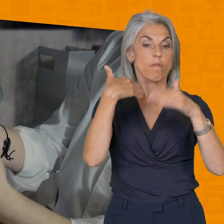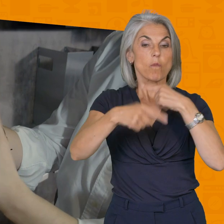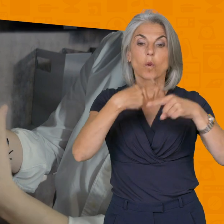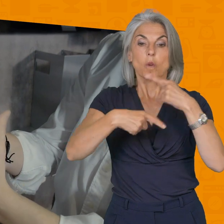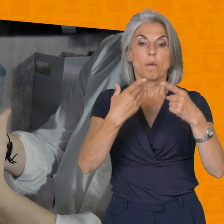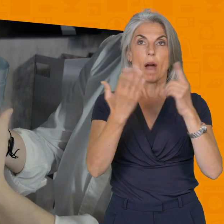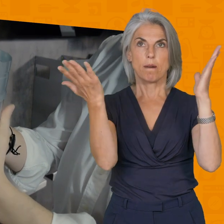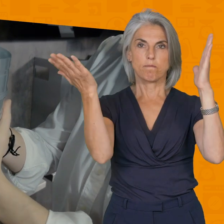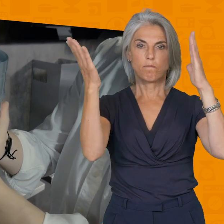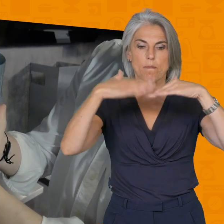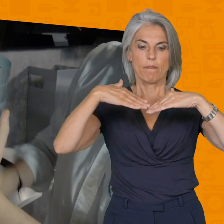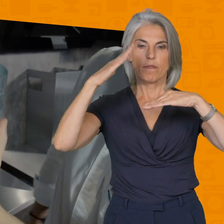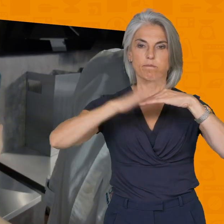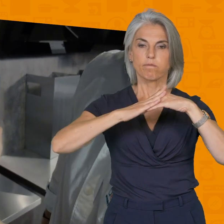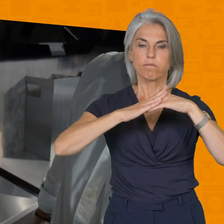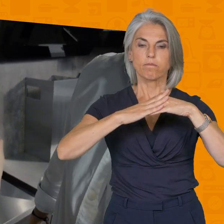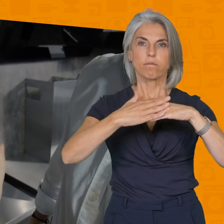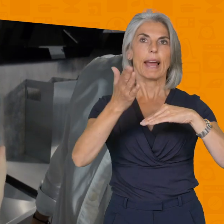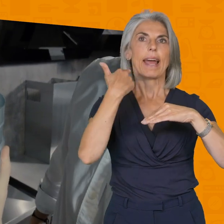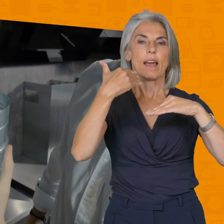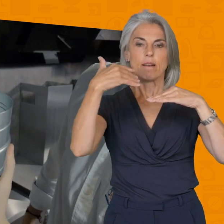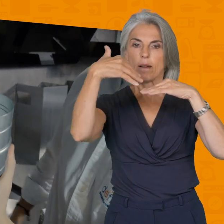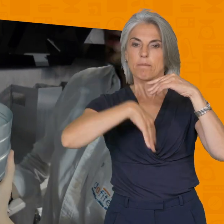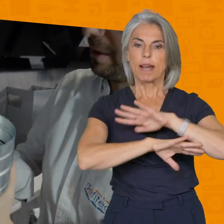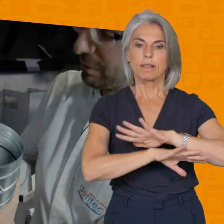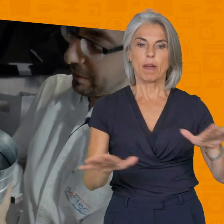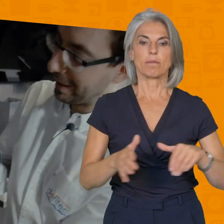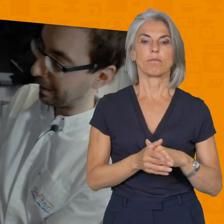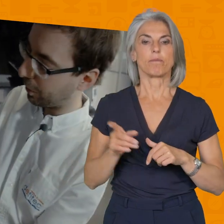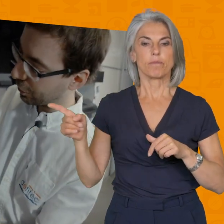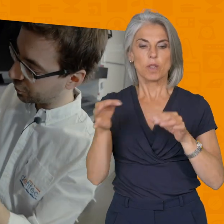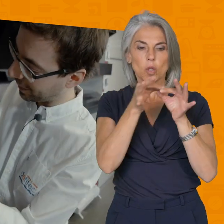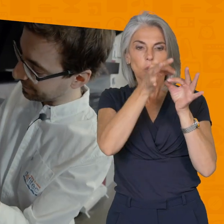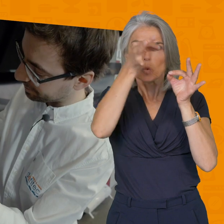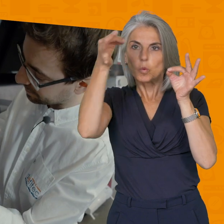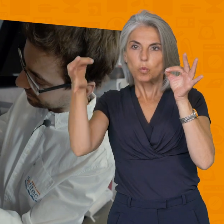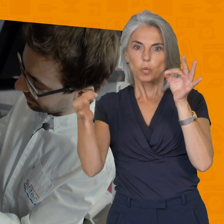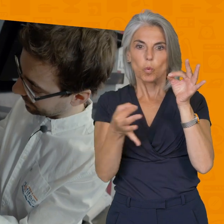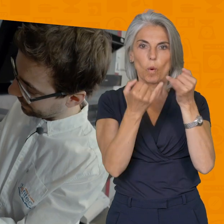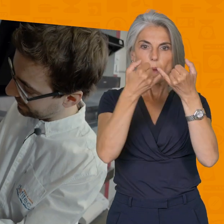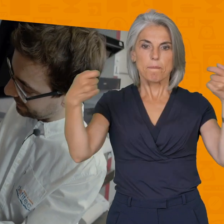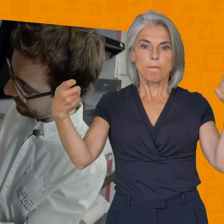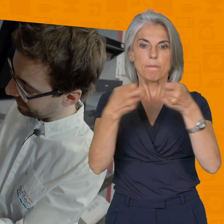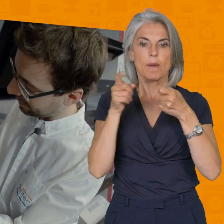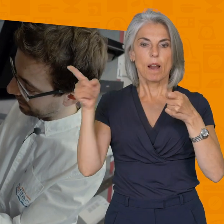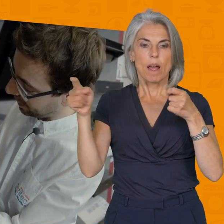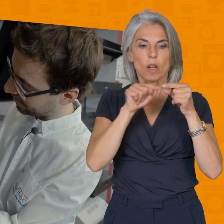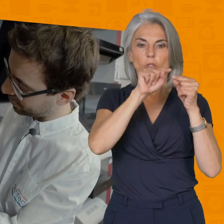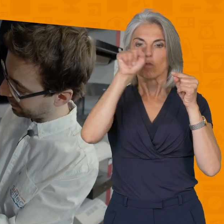plus ça redescend vous avez également un joint ici un joint